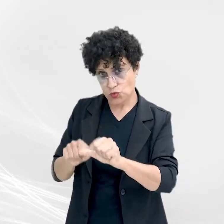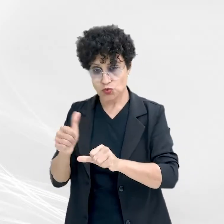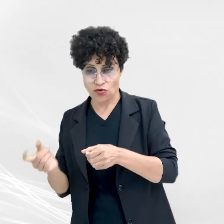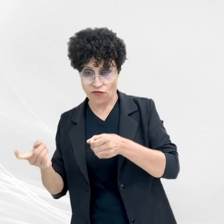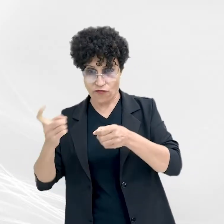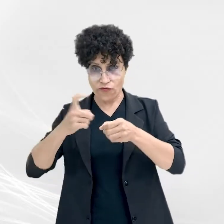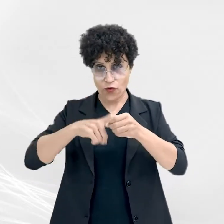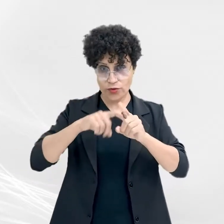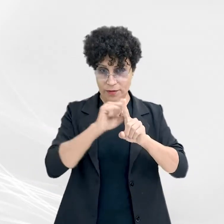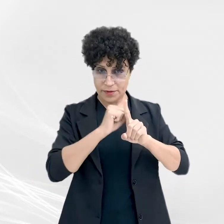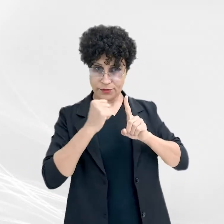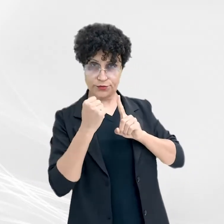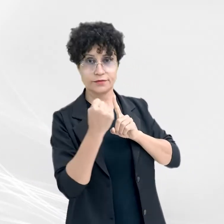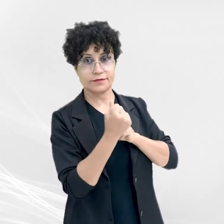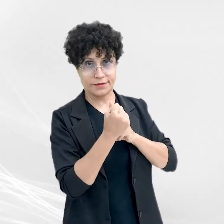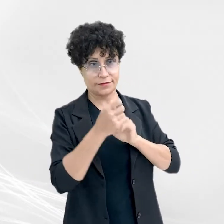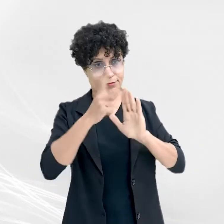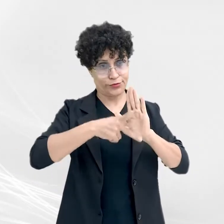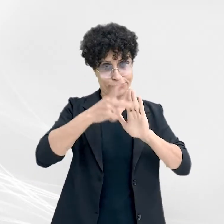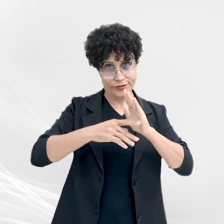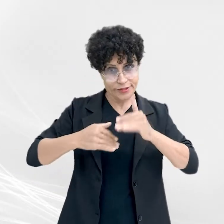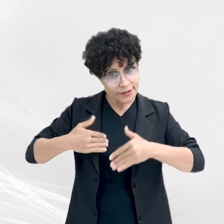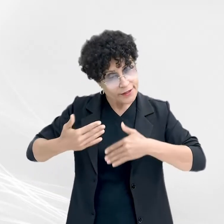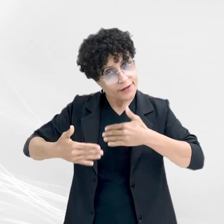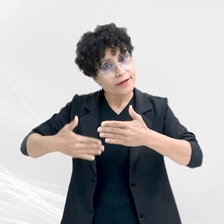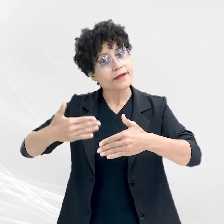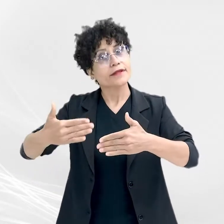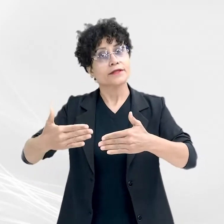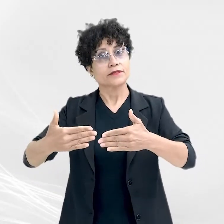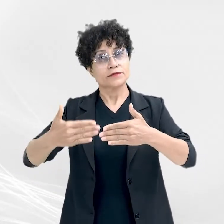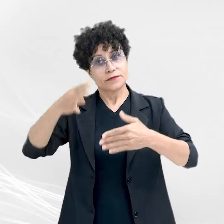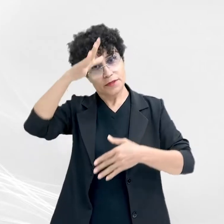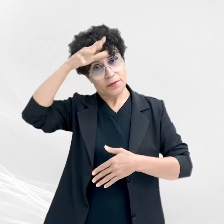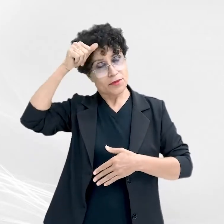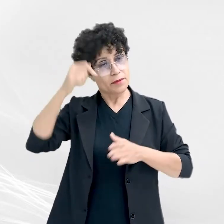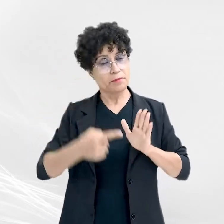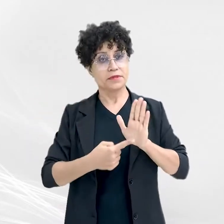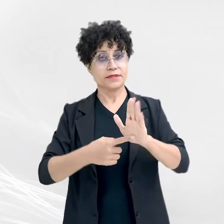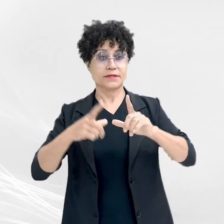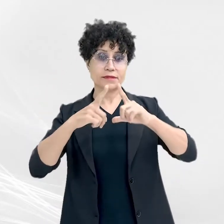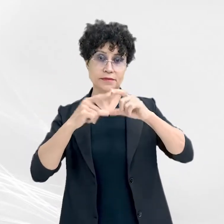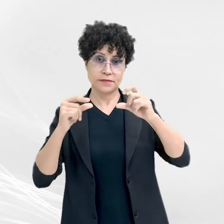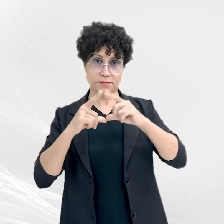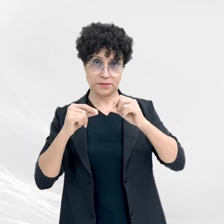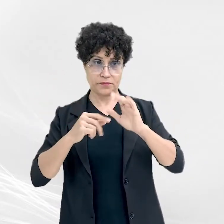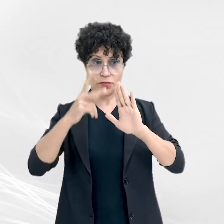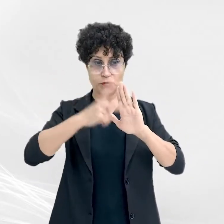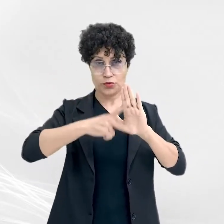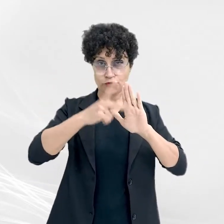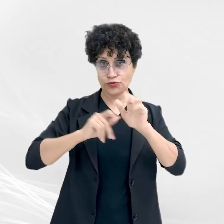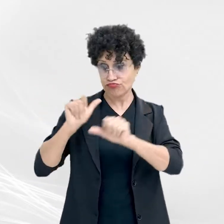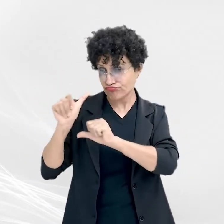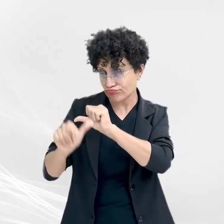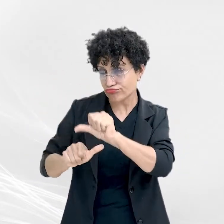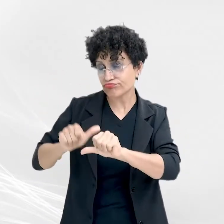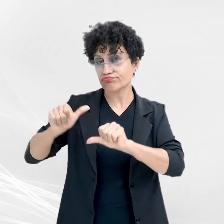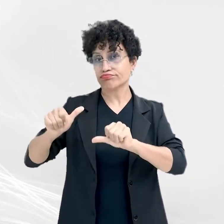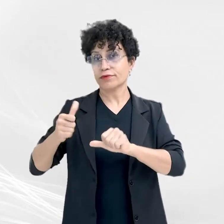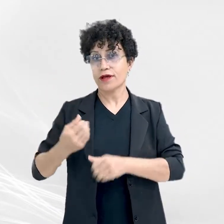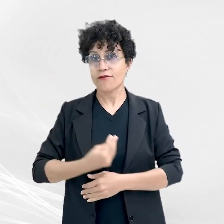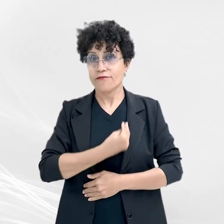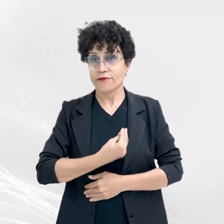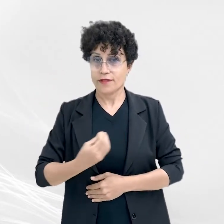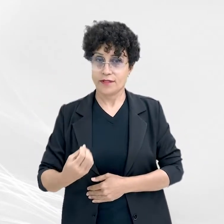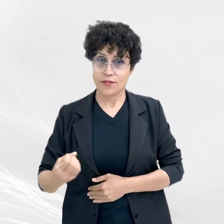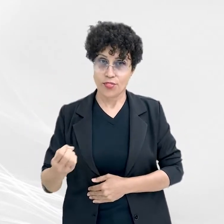Ressocialização, projeto desenvolvido em Mato Grosso, é apresentado no Distrito Federal. O projeto Reconstruindo Sonhos,